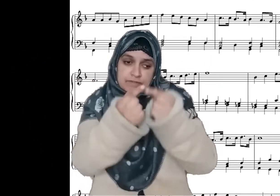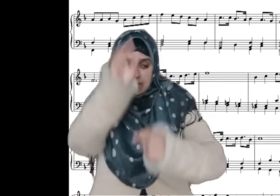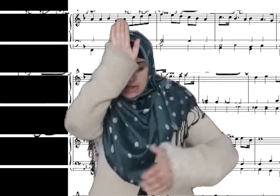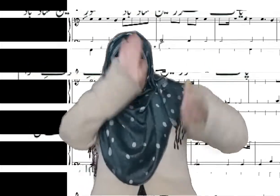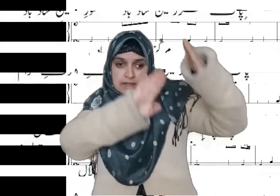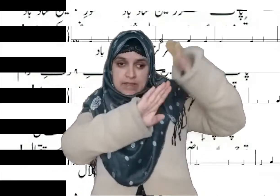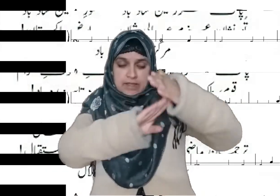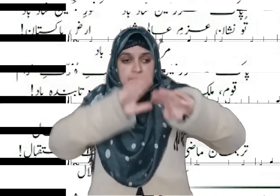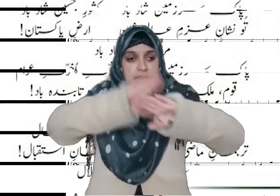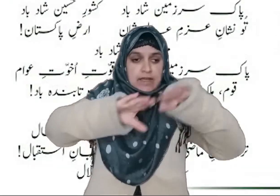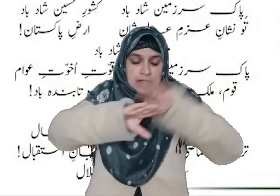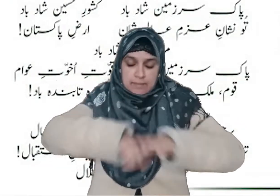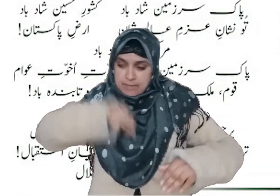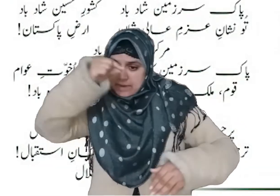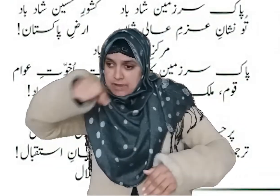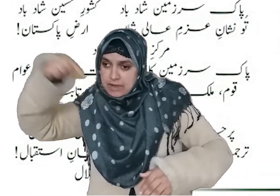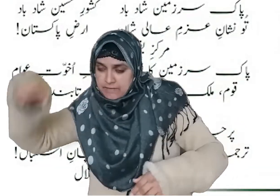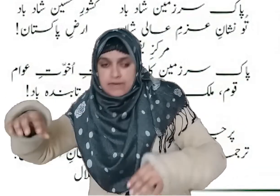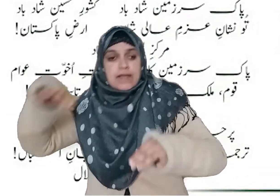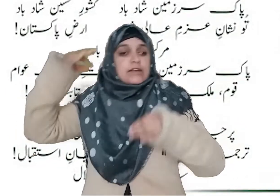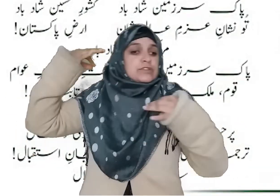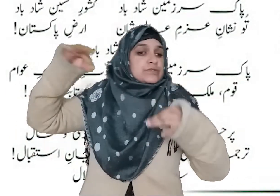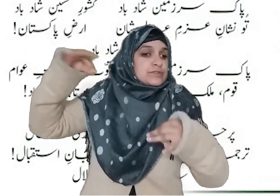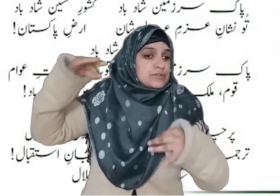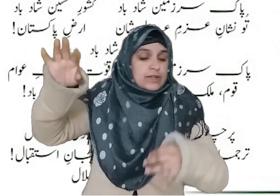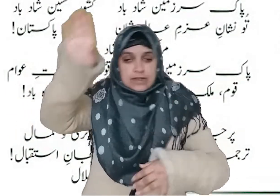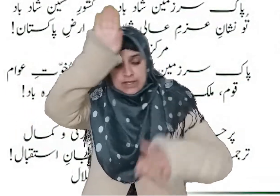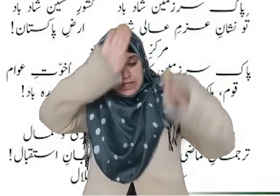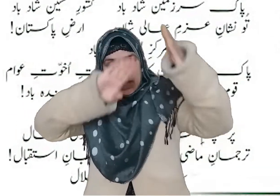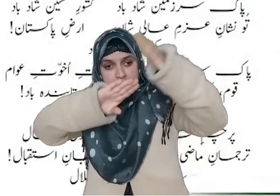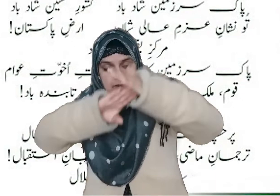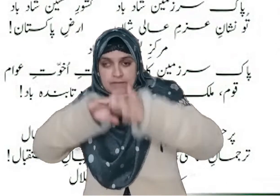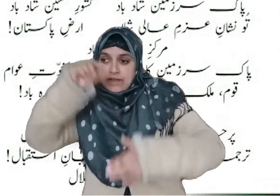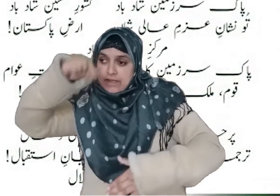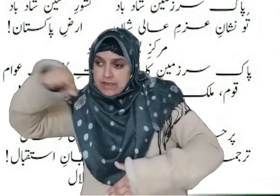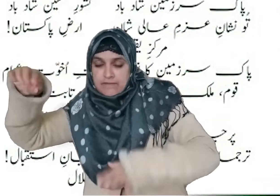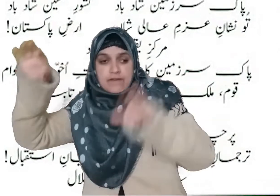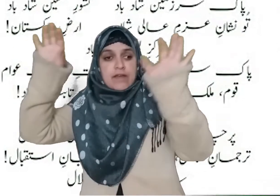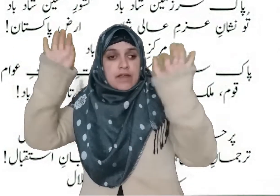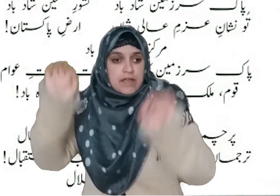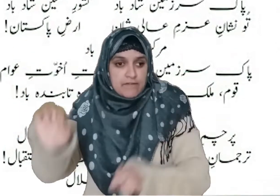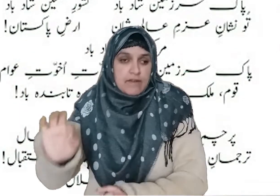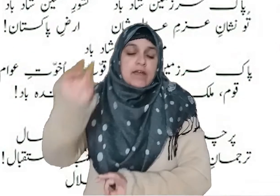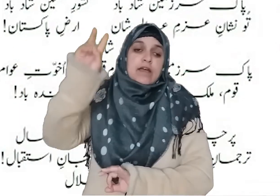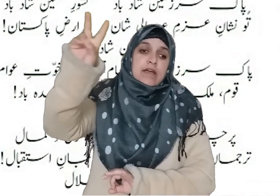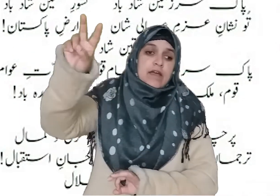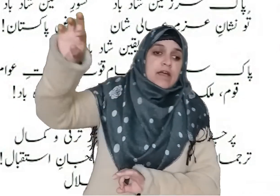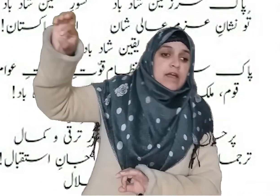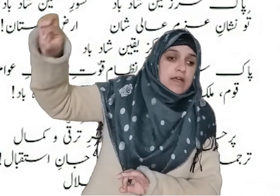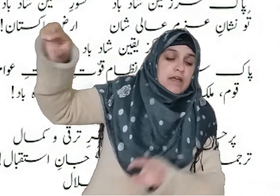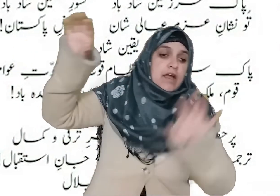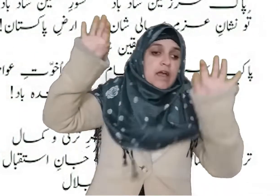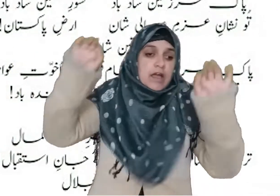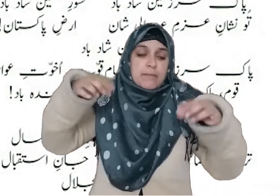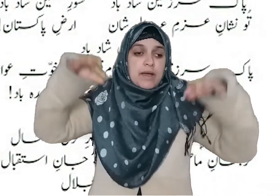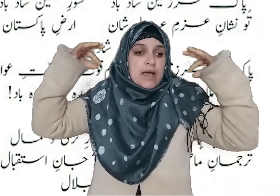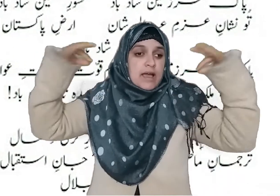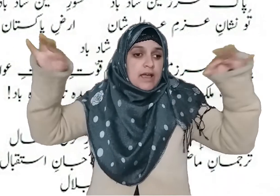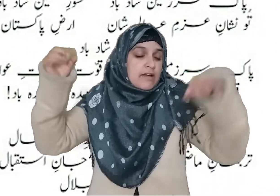17 اگست 1954 کو پاکستان کا قومی ترانہ منظور ہوا پاکستان کا ترانہ وجنے میں ایک منٹ